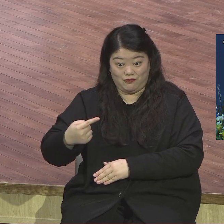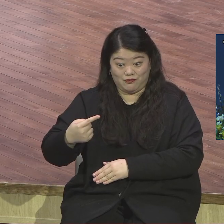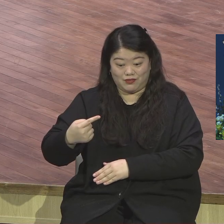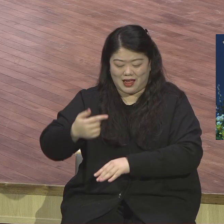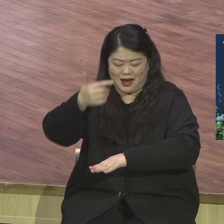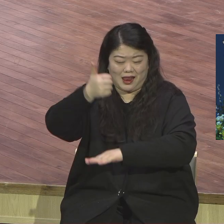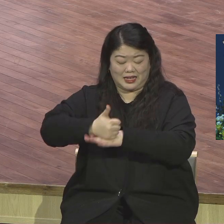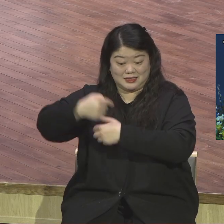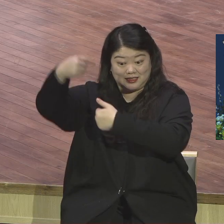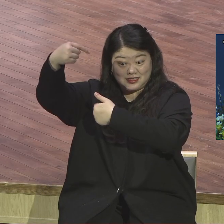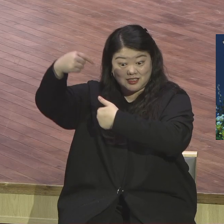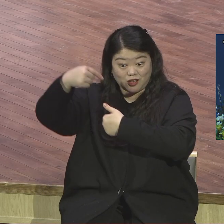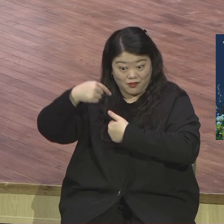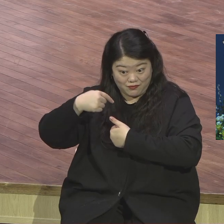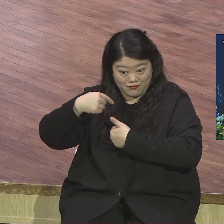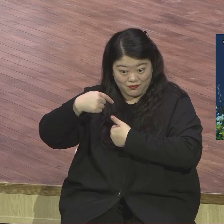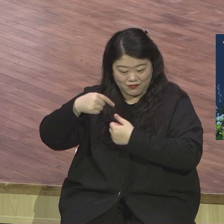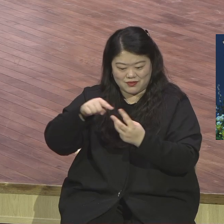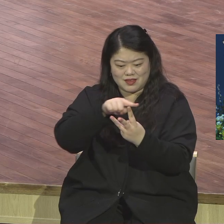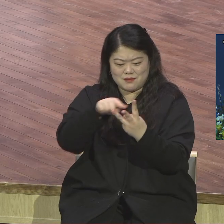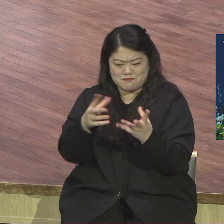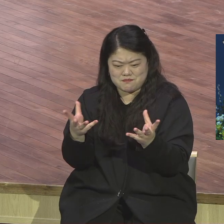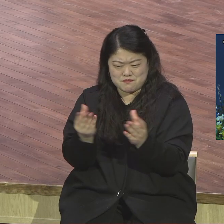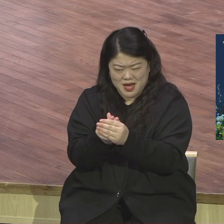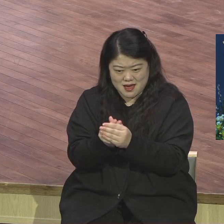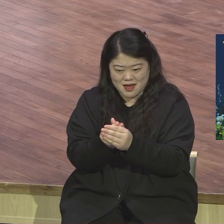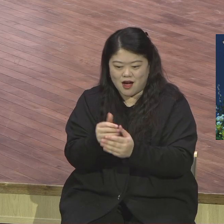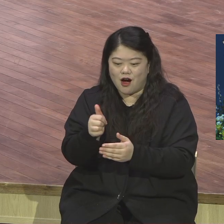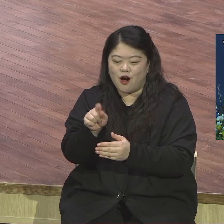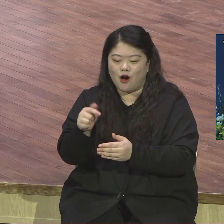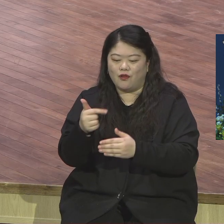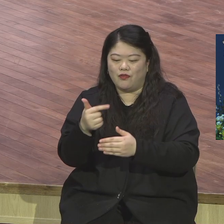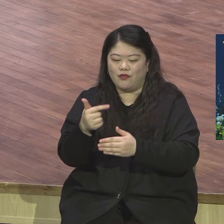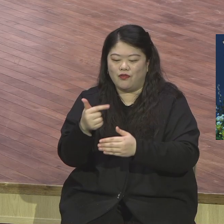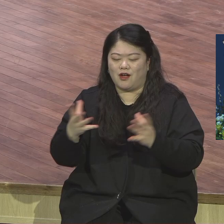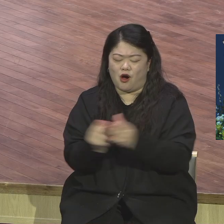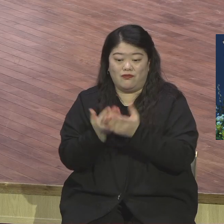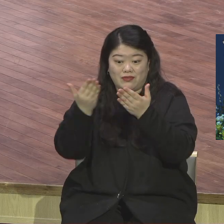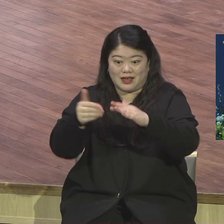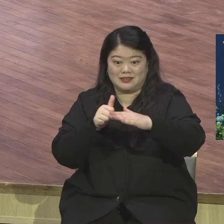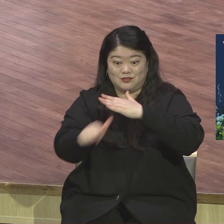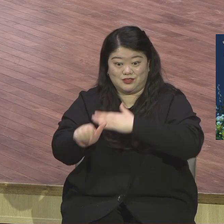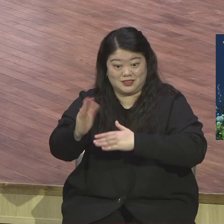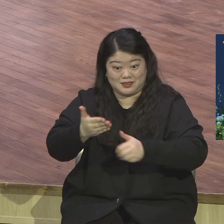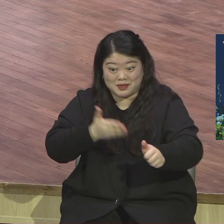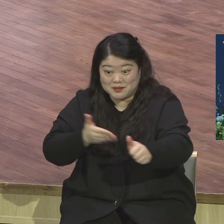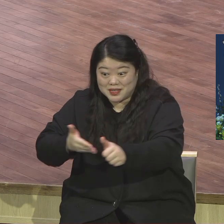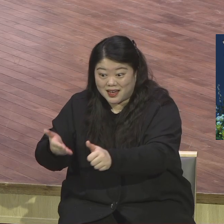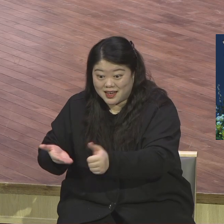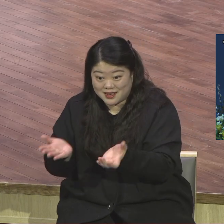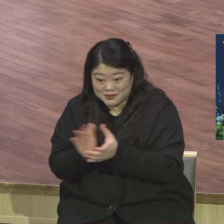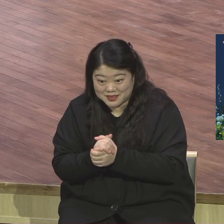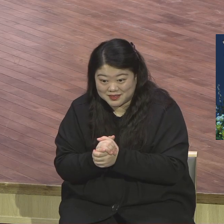헌당에 작품 남기는 한 해 되기를 제모로 축복합니다 기도합시다 아버지 하나님